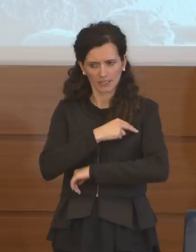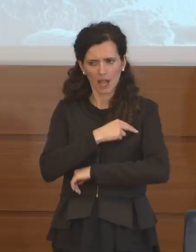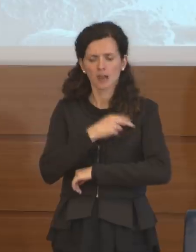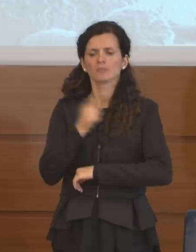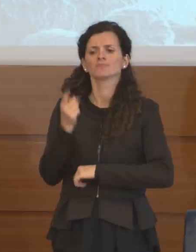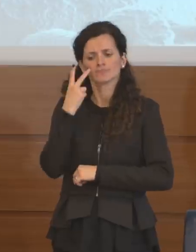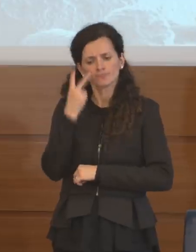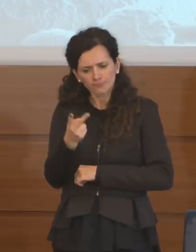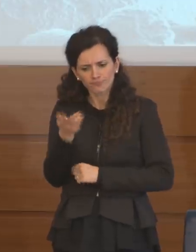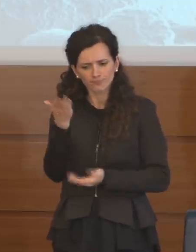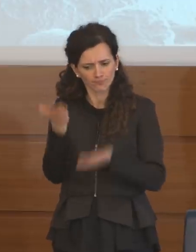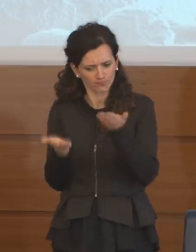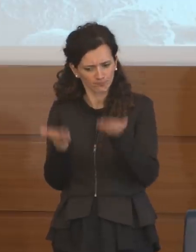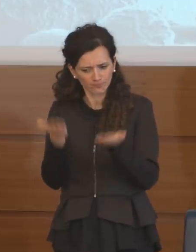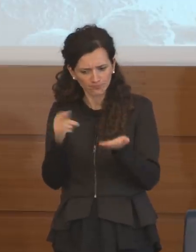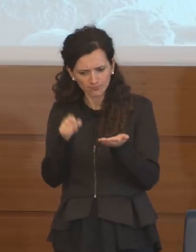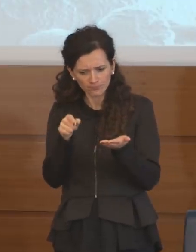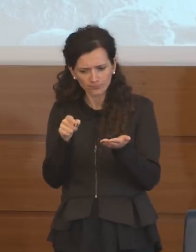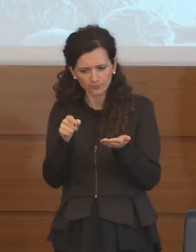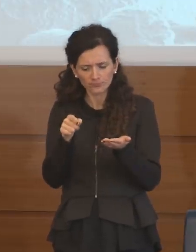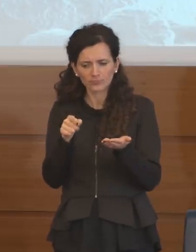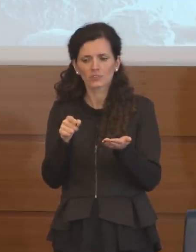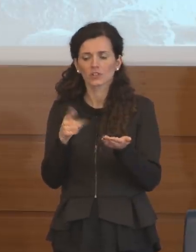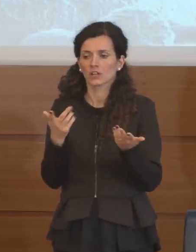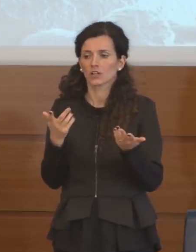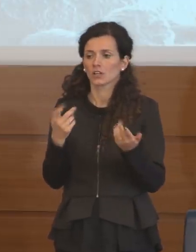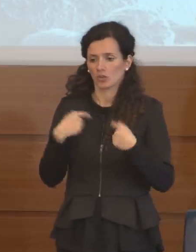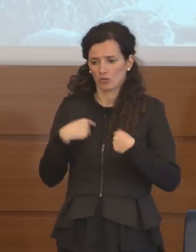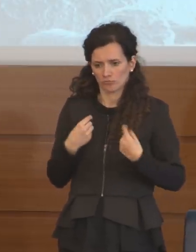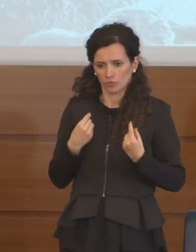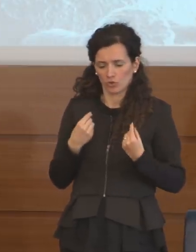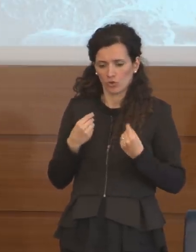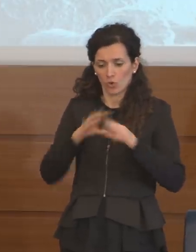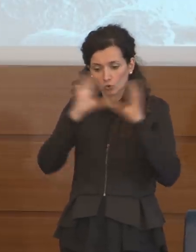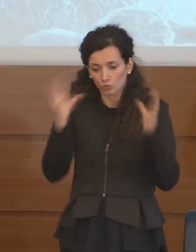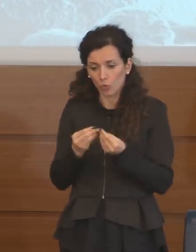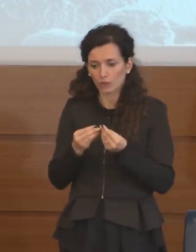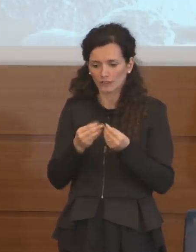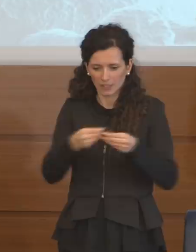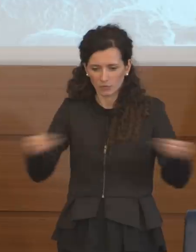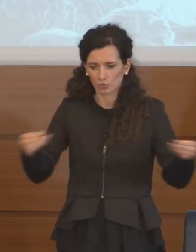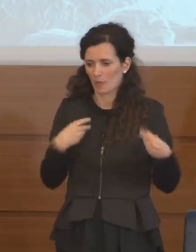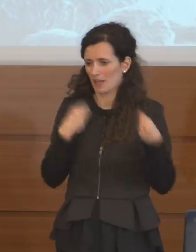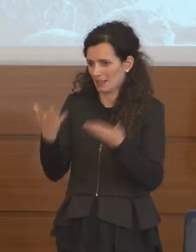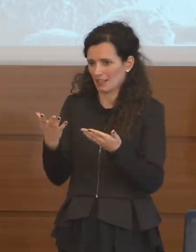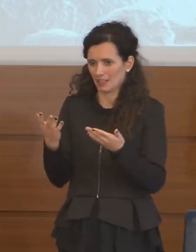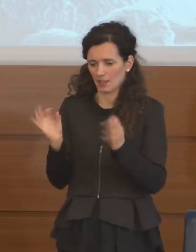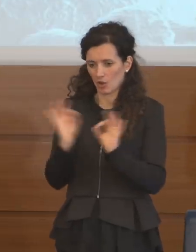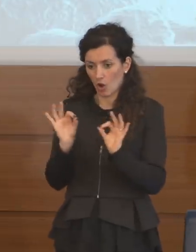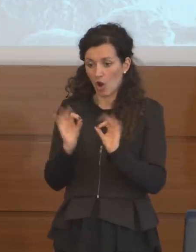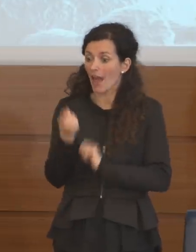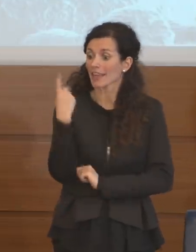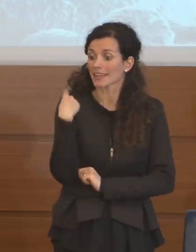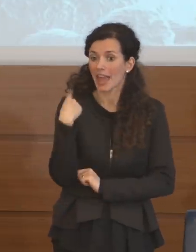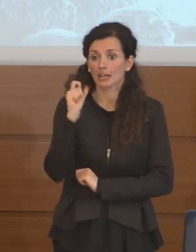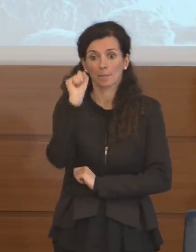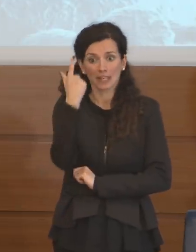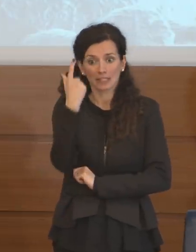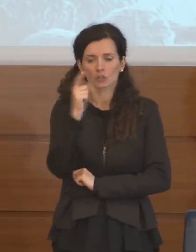riscontro, vi ho fornito tutti quanti gli elementi, a mezzanotte di ieri